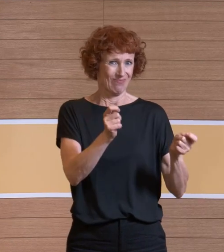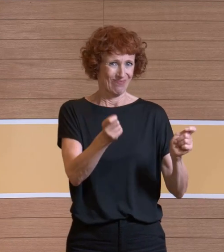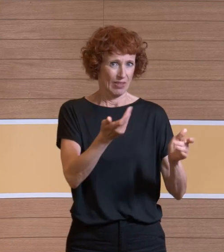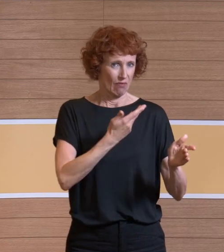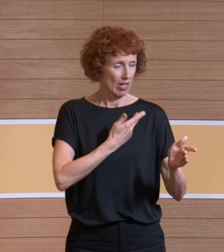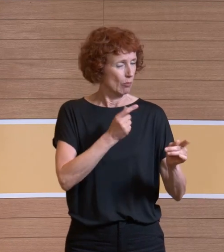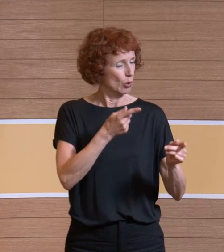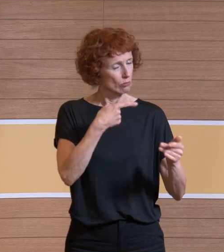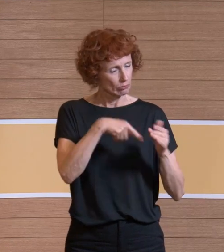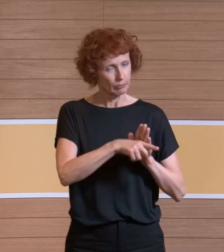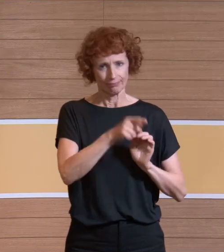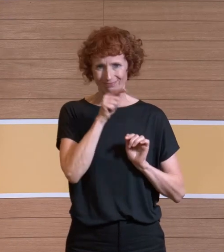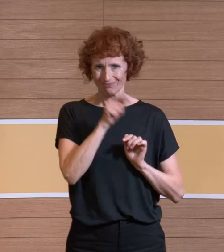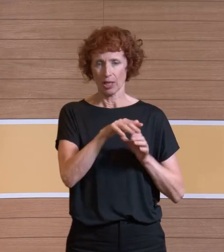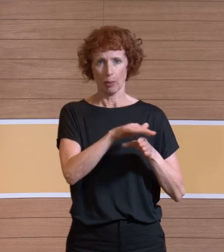die Geräte.